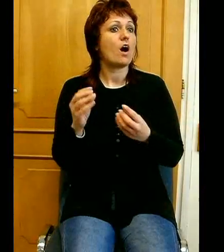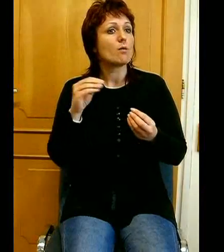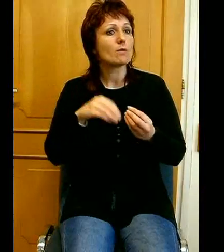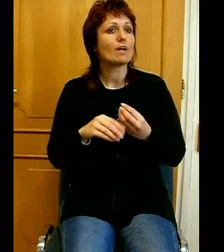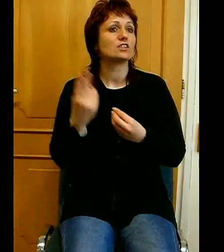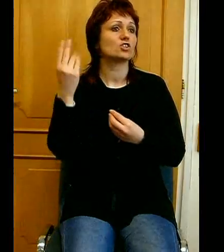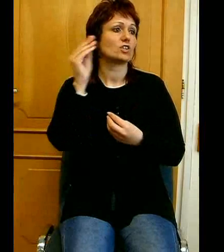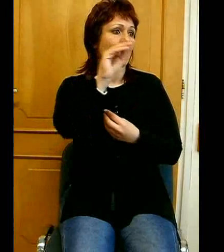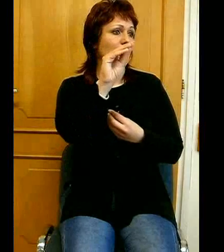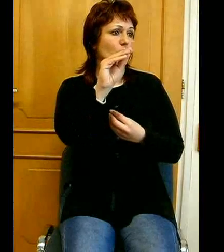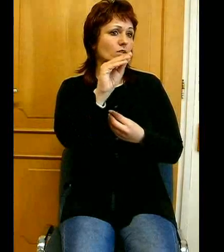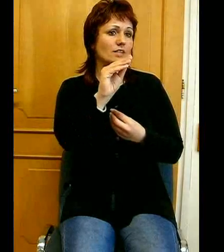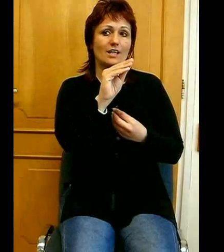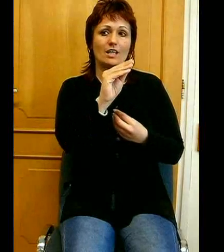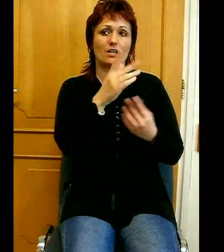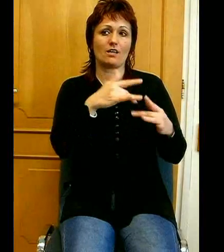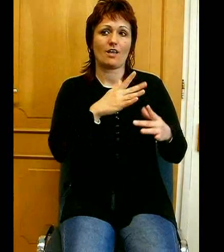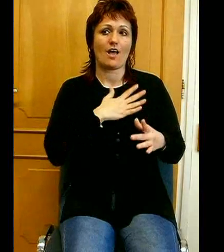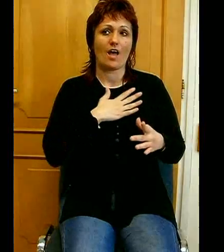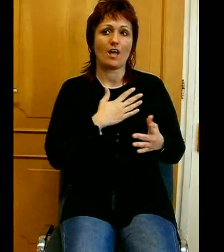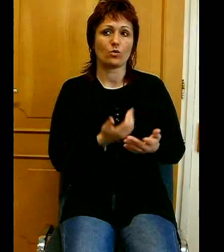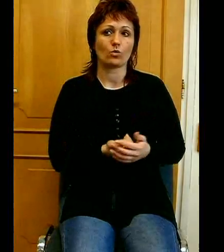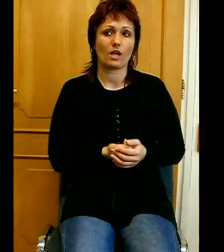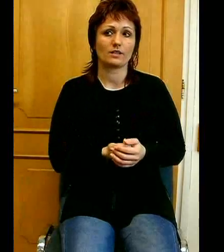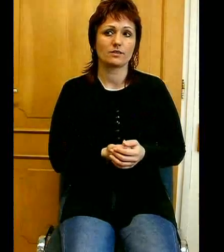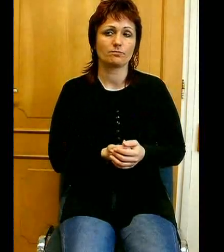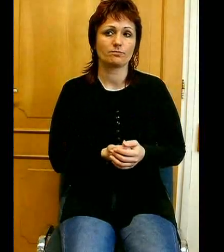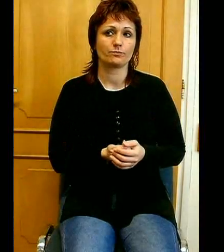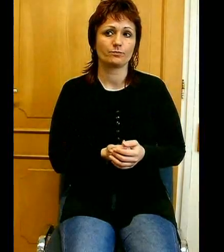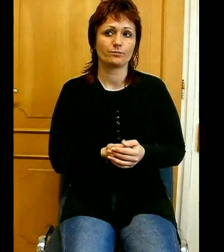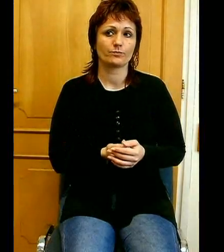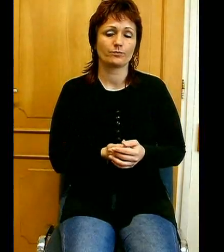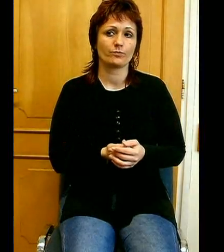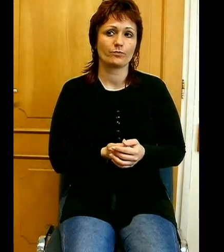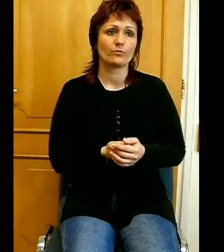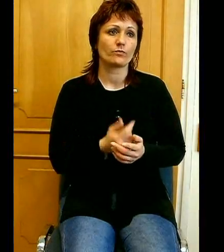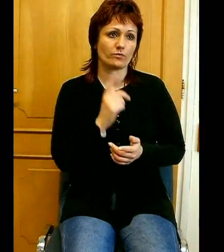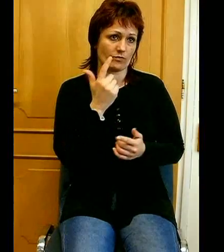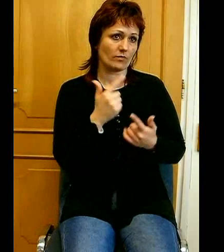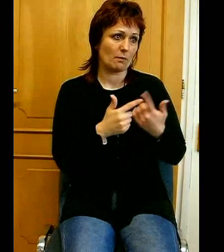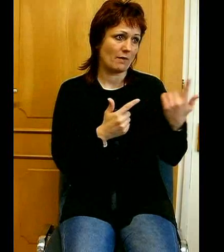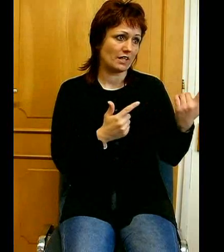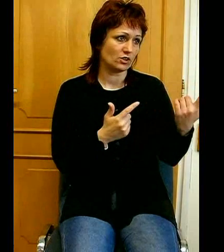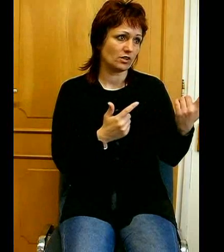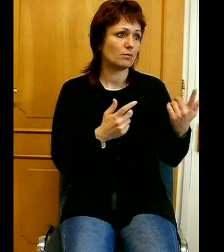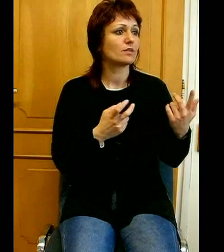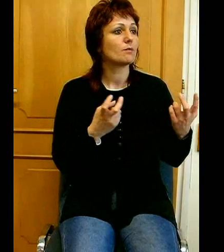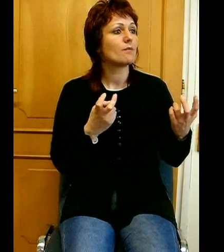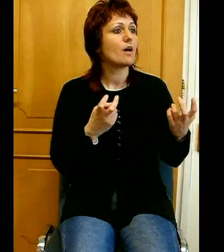A másik, amit vizsgáljunk meg Isten igéje alapján, hogy mi az alapja ennek a megkülönböztetett